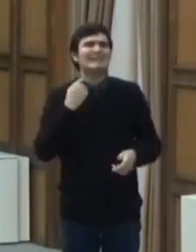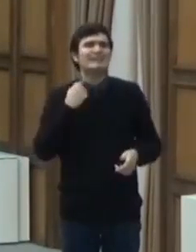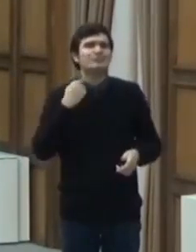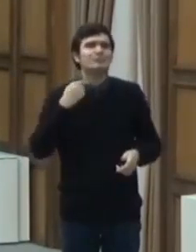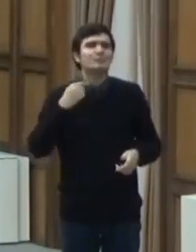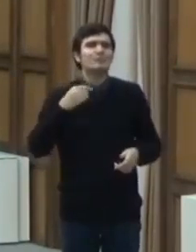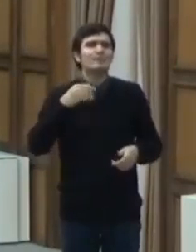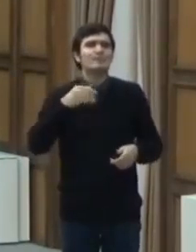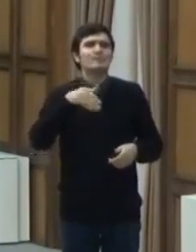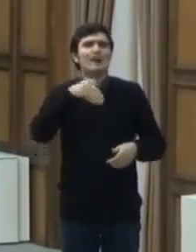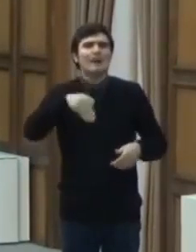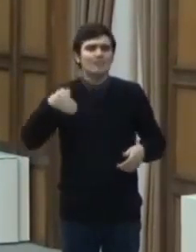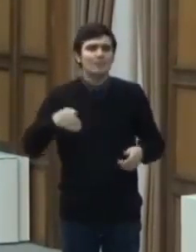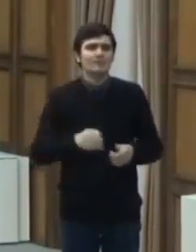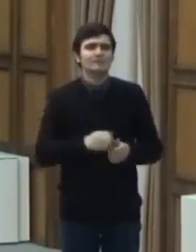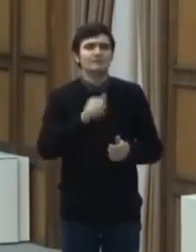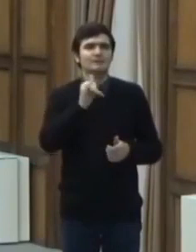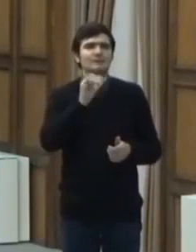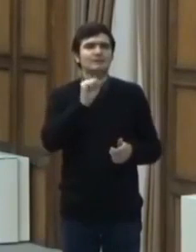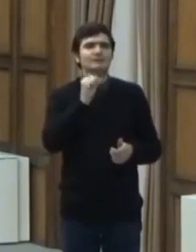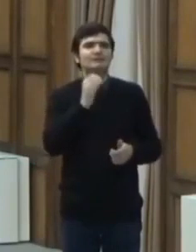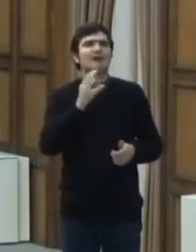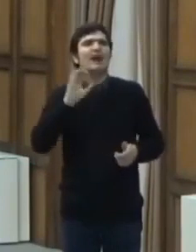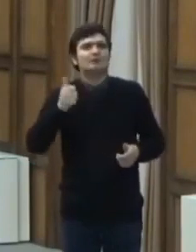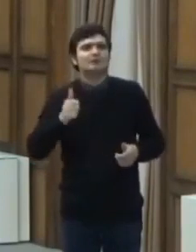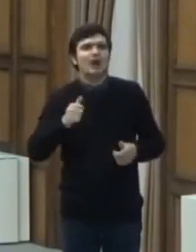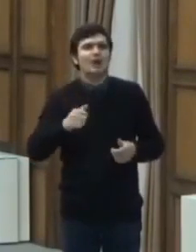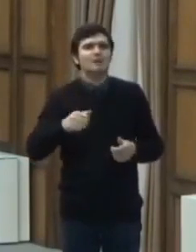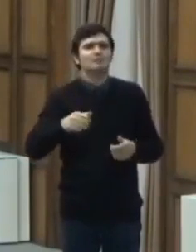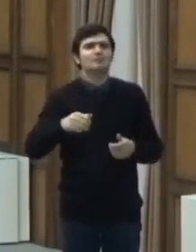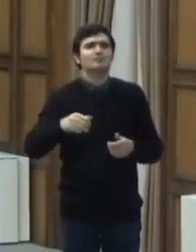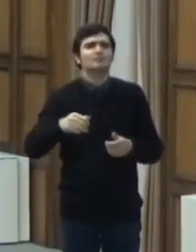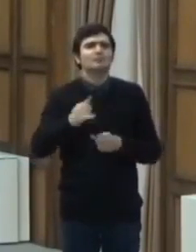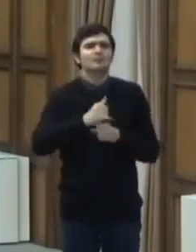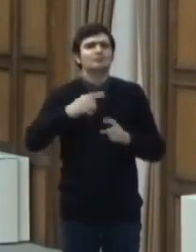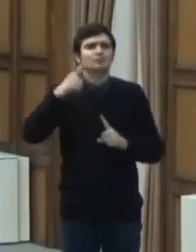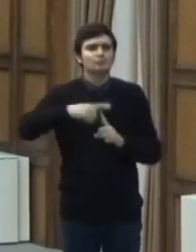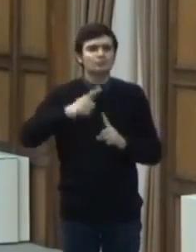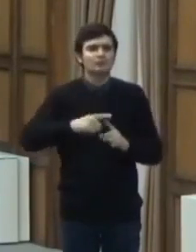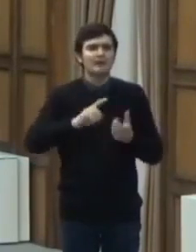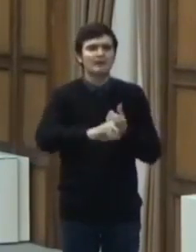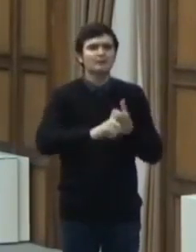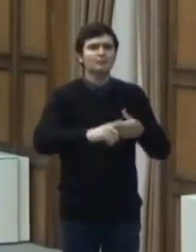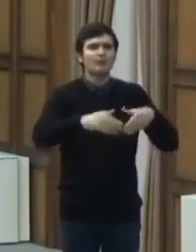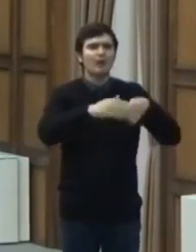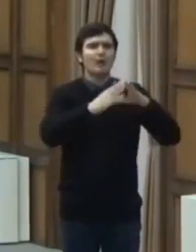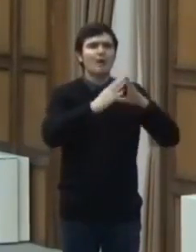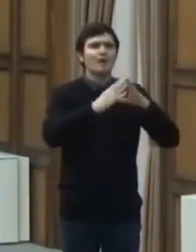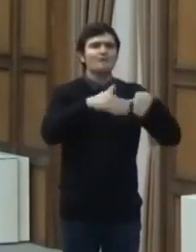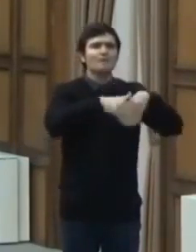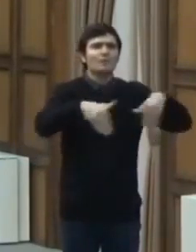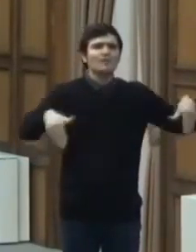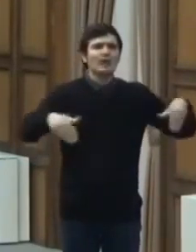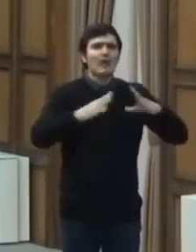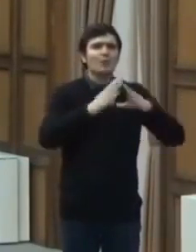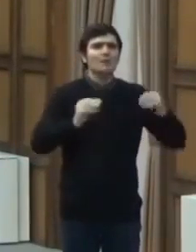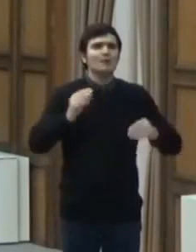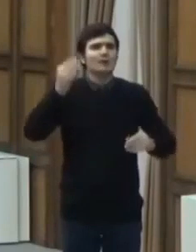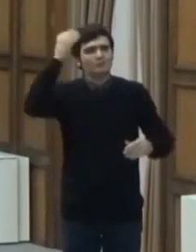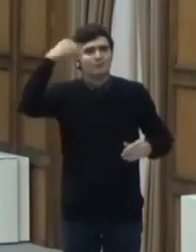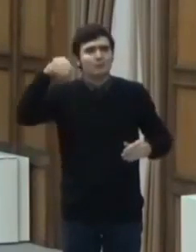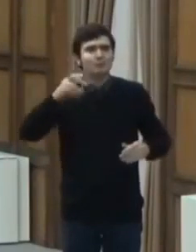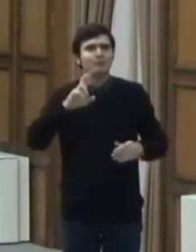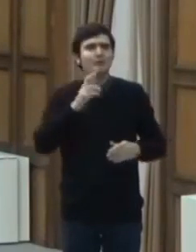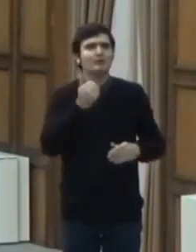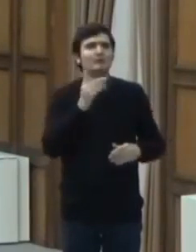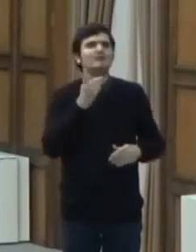județul Maramureș, Isacea, județul Tulcea. La frontiera română-moldoviana, Rădăuț, Prut, județul Botoșan,